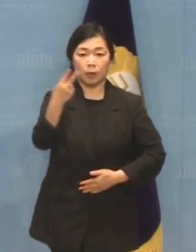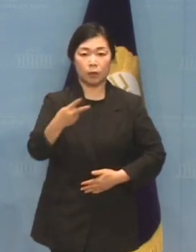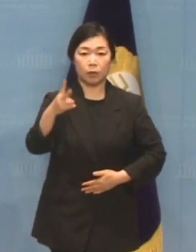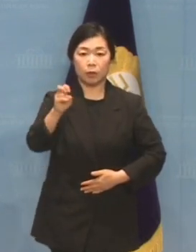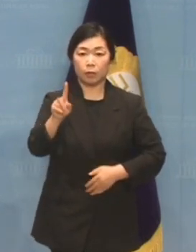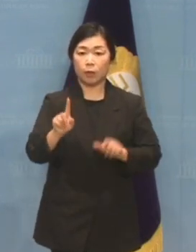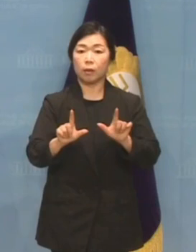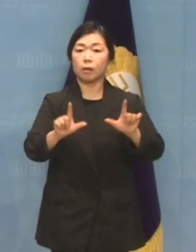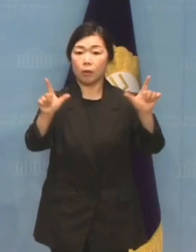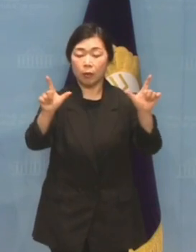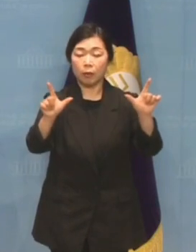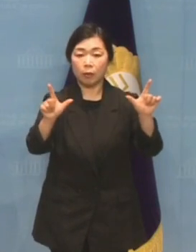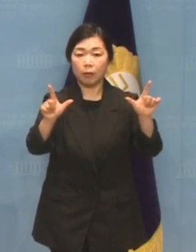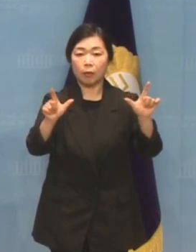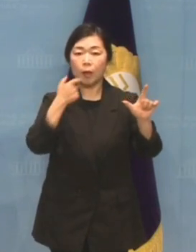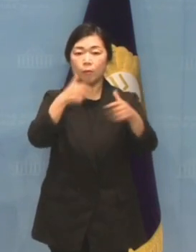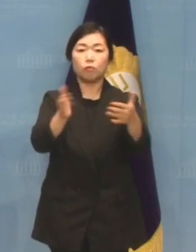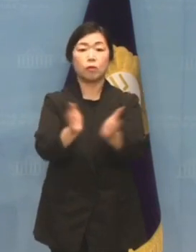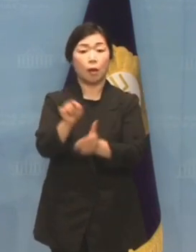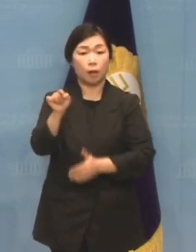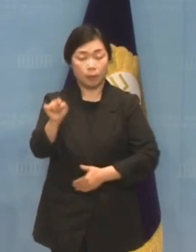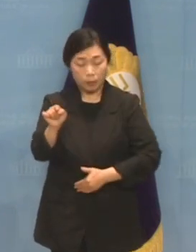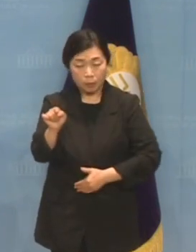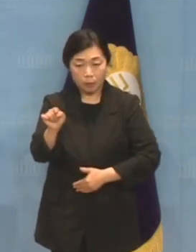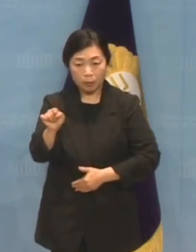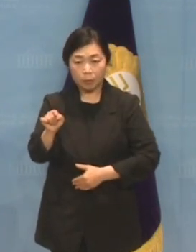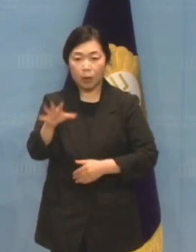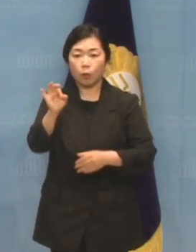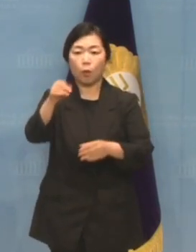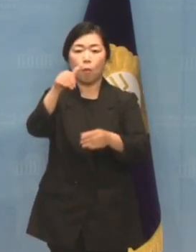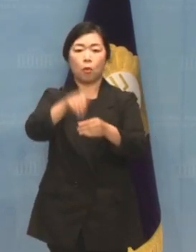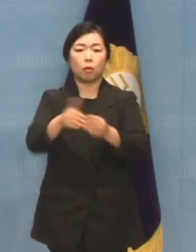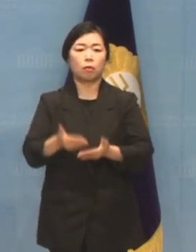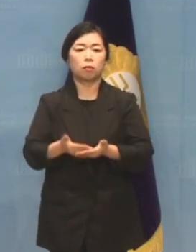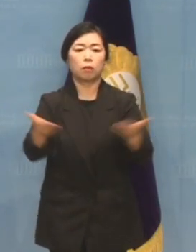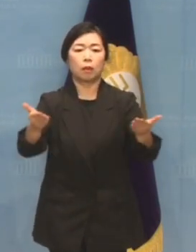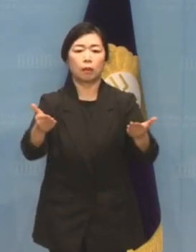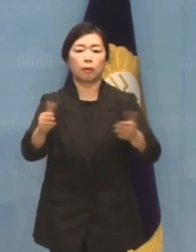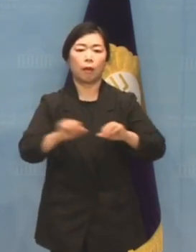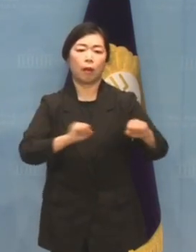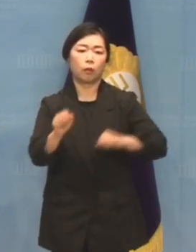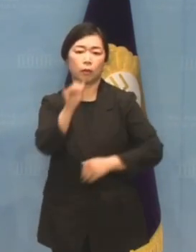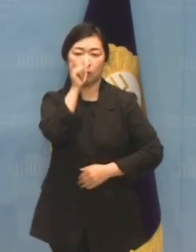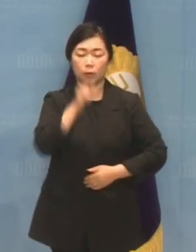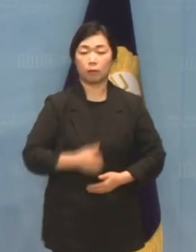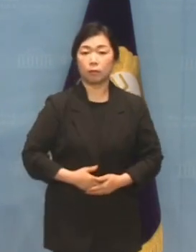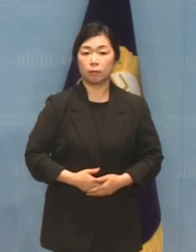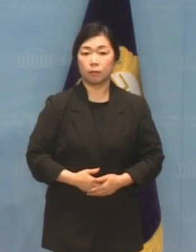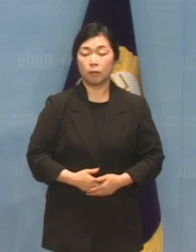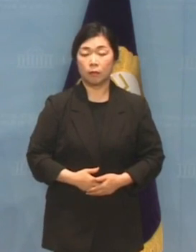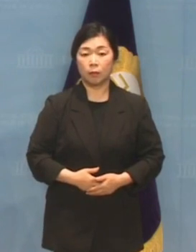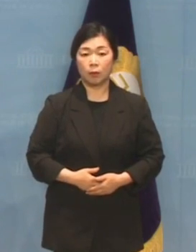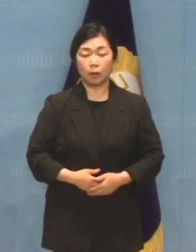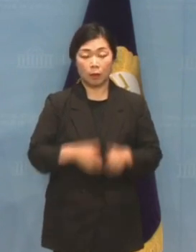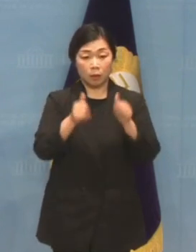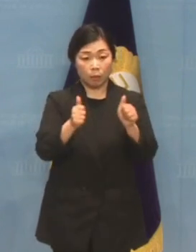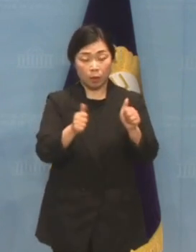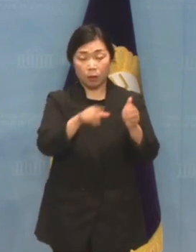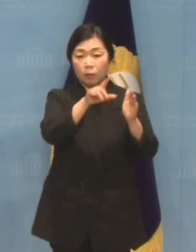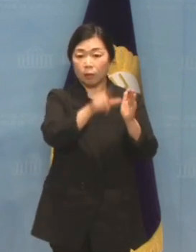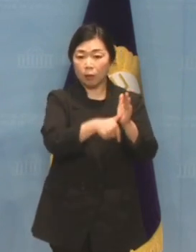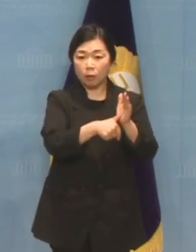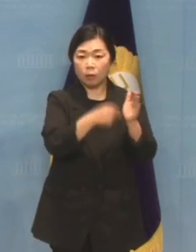전당대회의 부패한 악취가 날이 갈수록 진해지고 있습니다. 법정에서도 증거를 인정받은 민주당